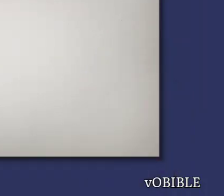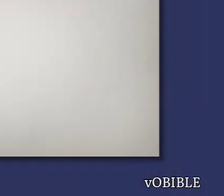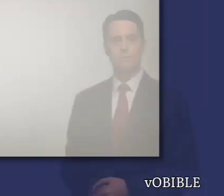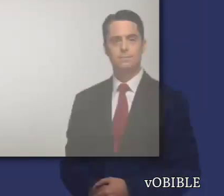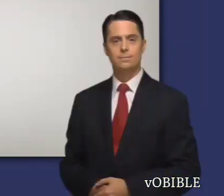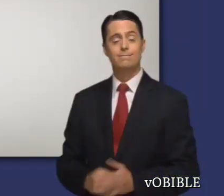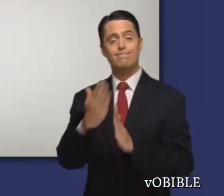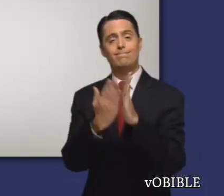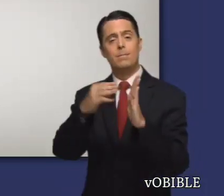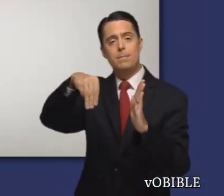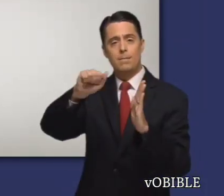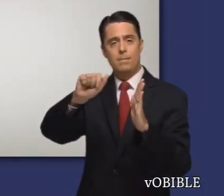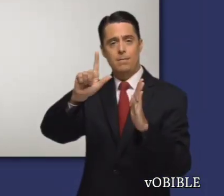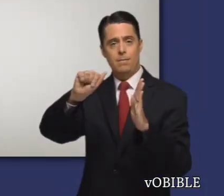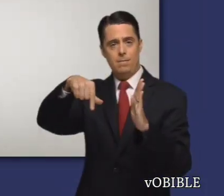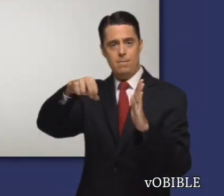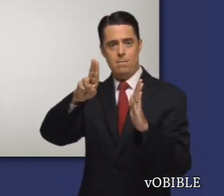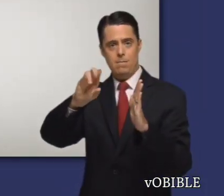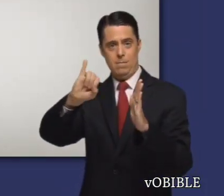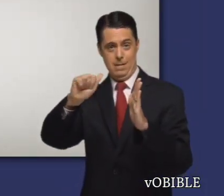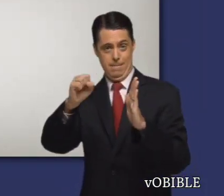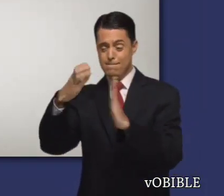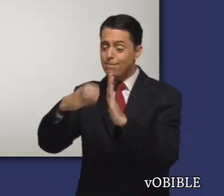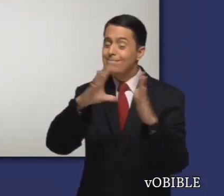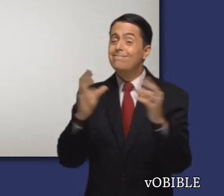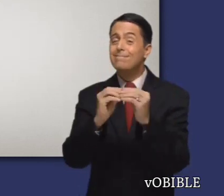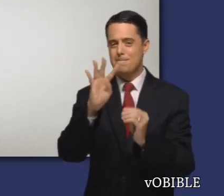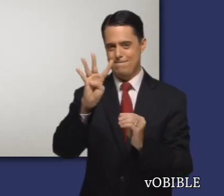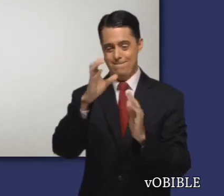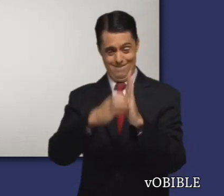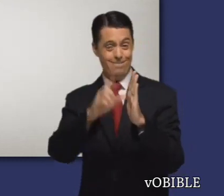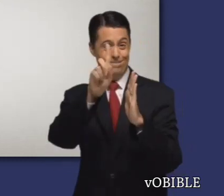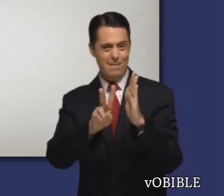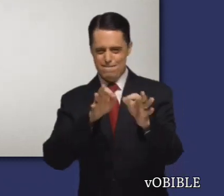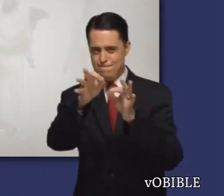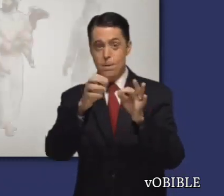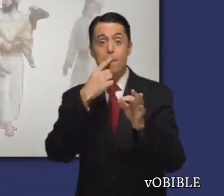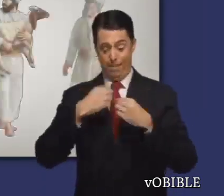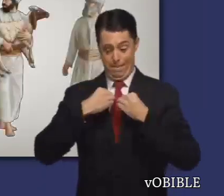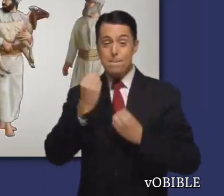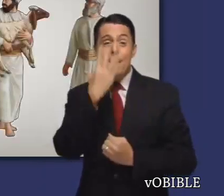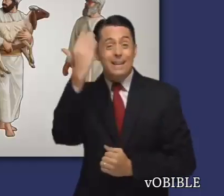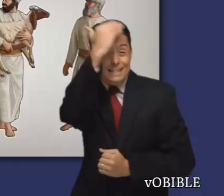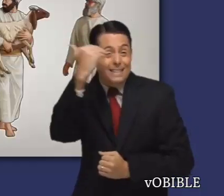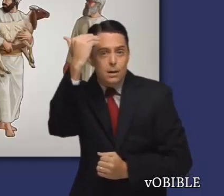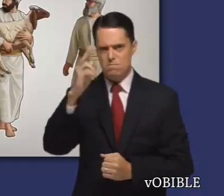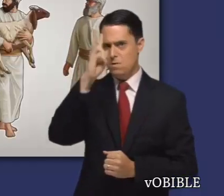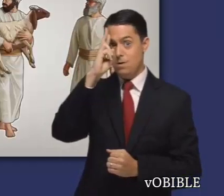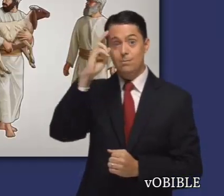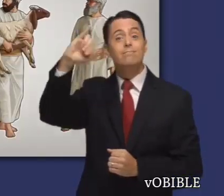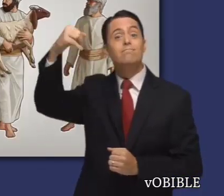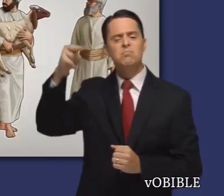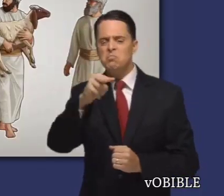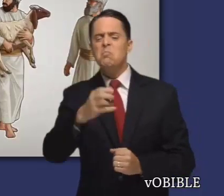El libro de Malaquías tiene cuatro capítulos. En los capítulos 1 y 2 Jehová